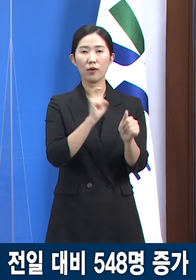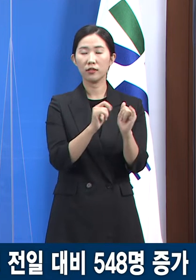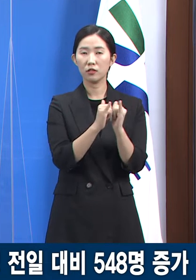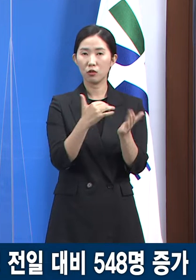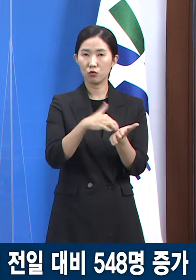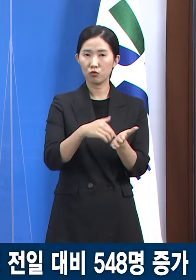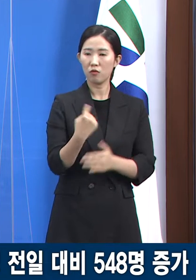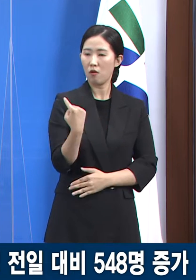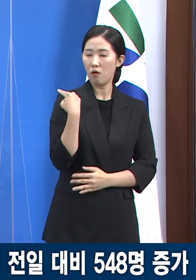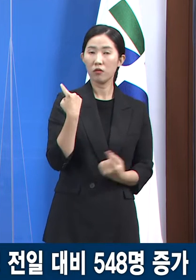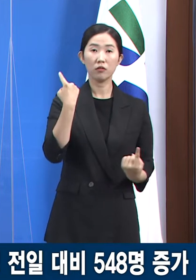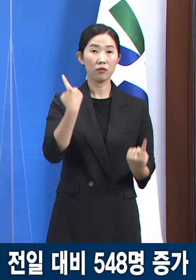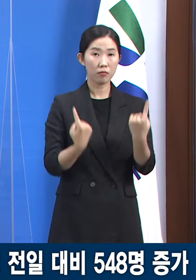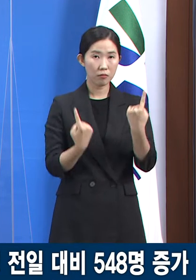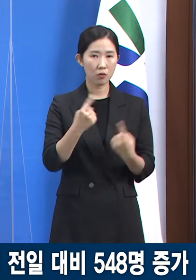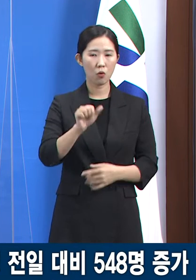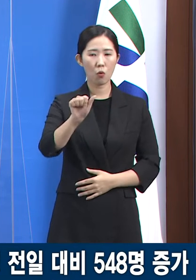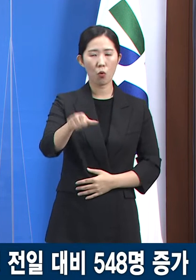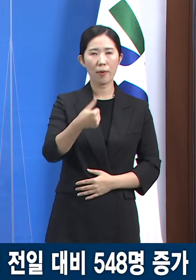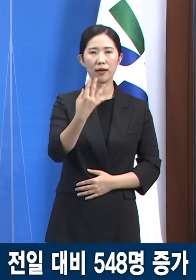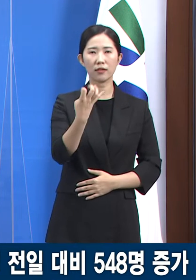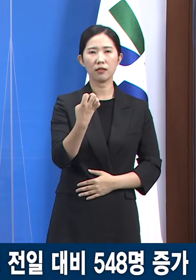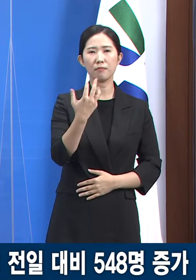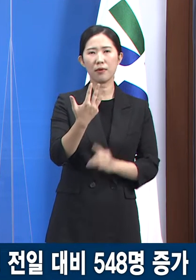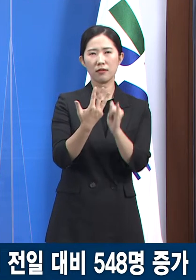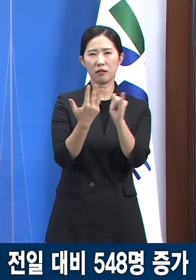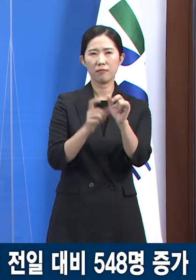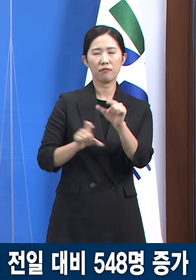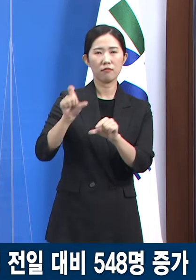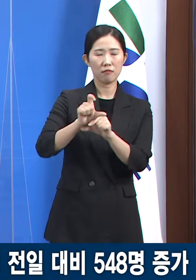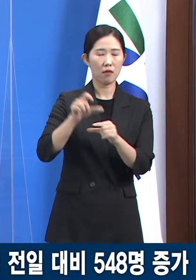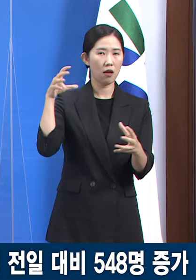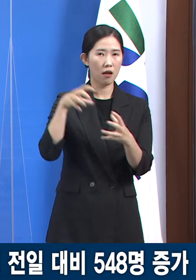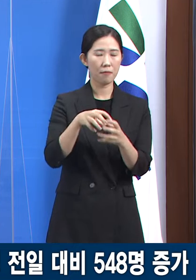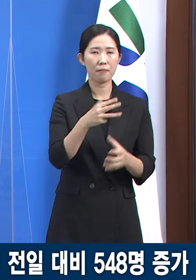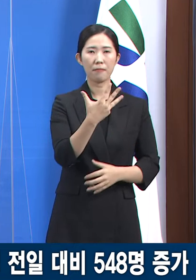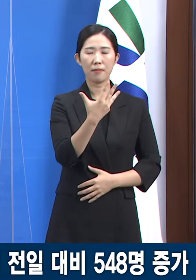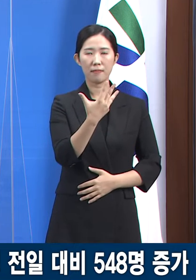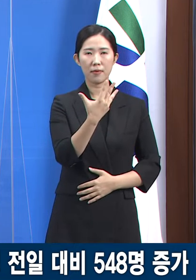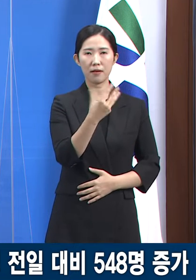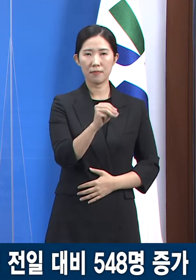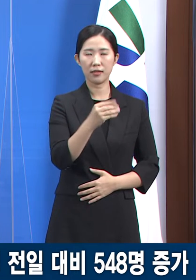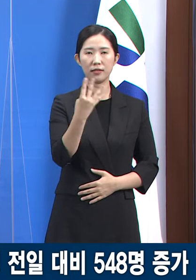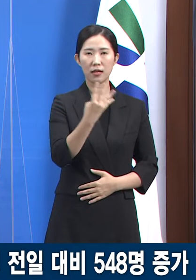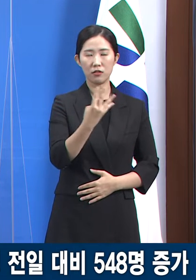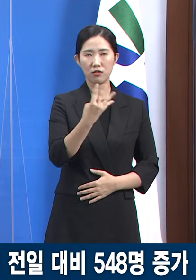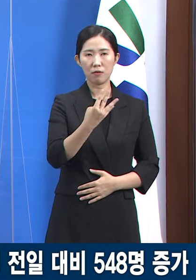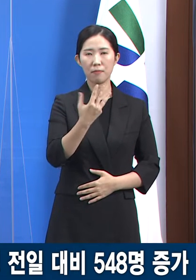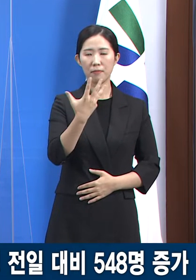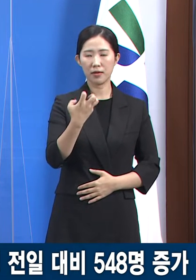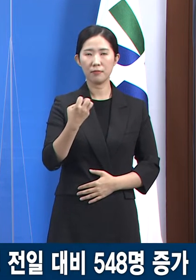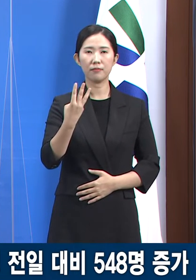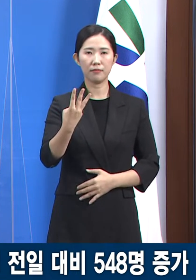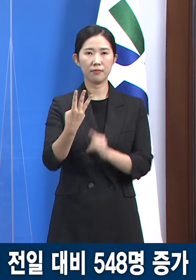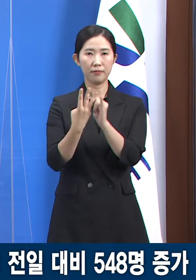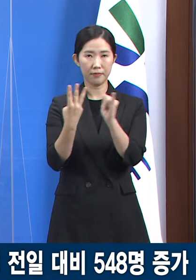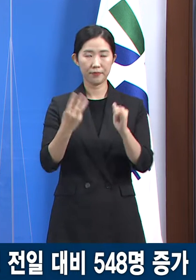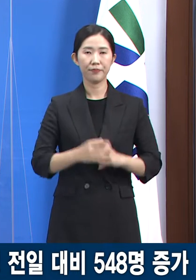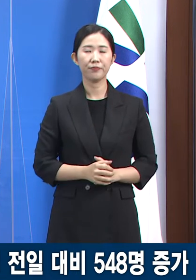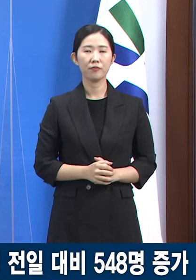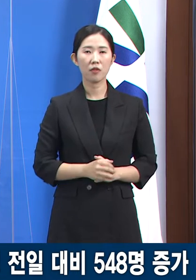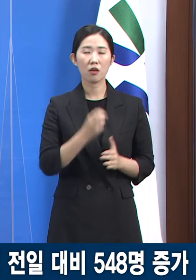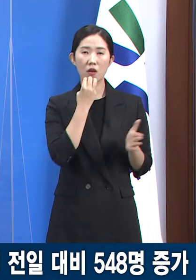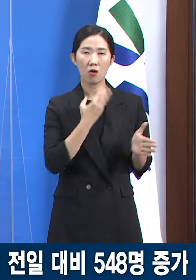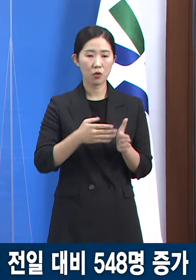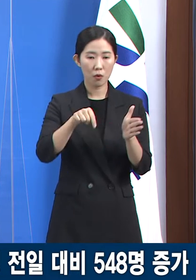전일 오전 0시 대비 548명 증가한 총 8만 4천 38명입니다. 국내